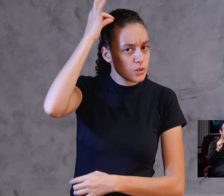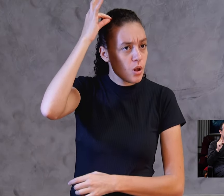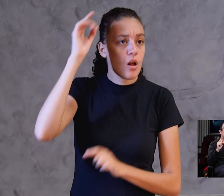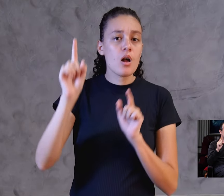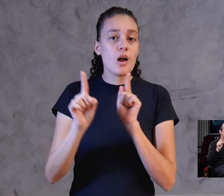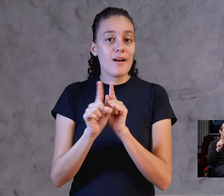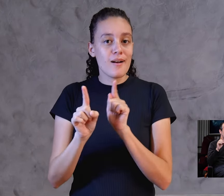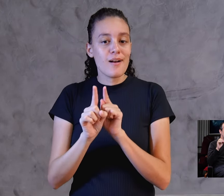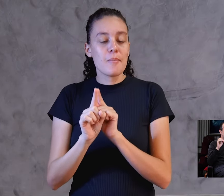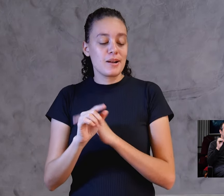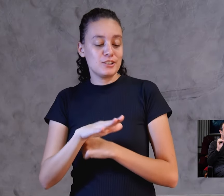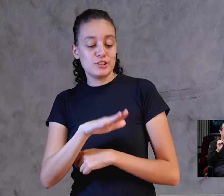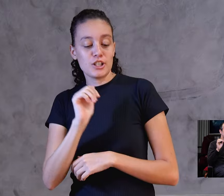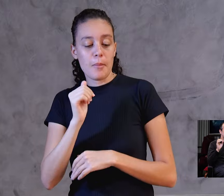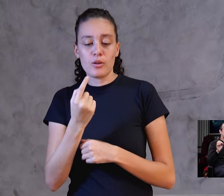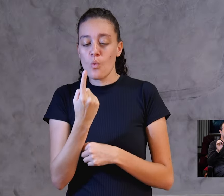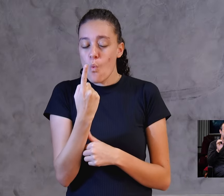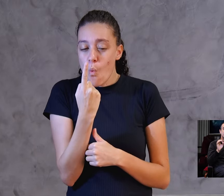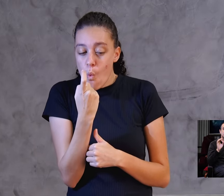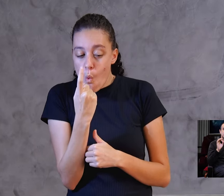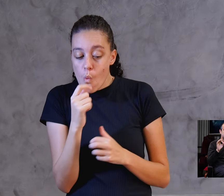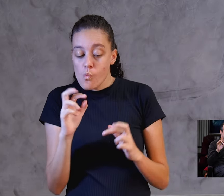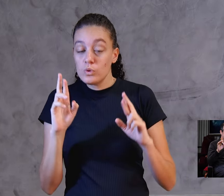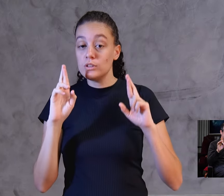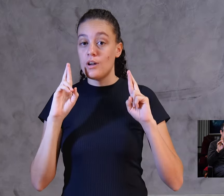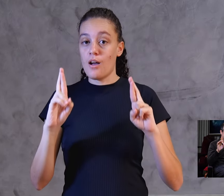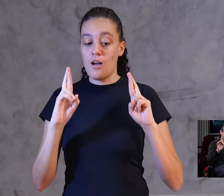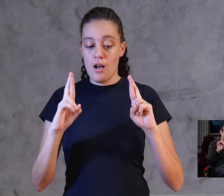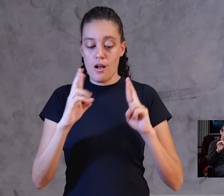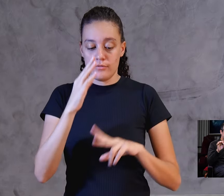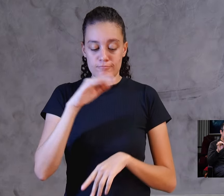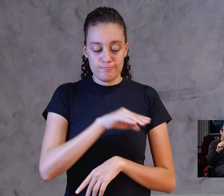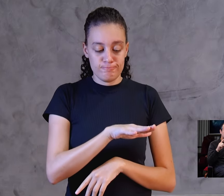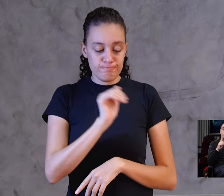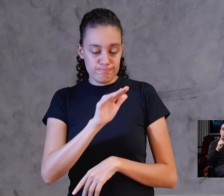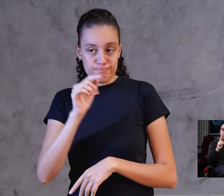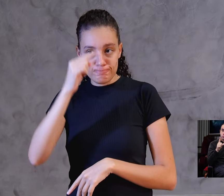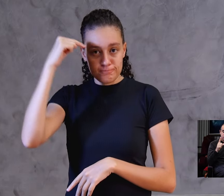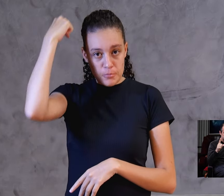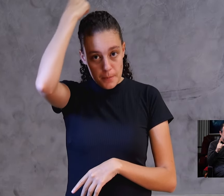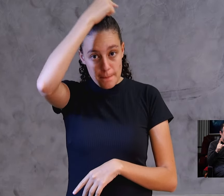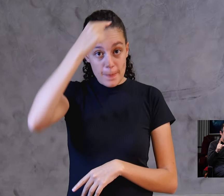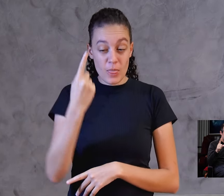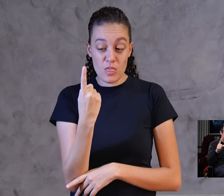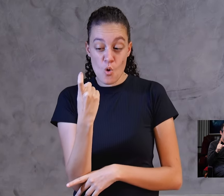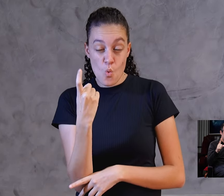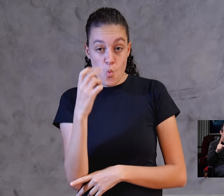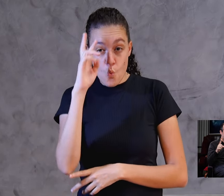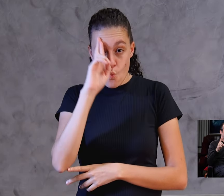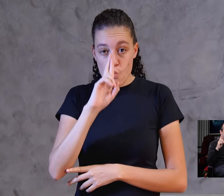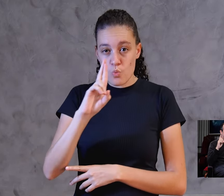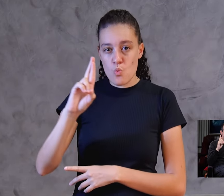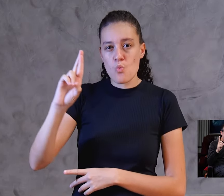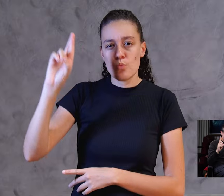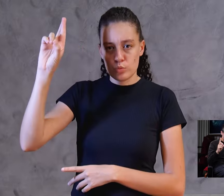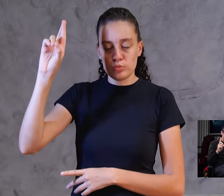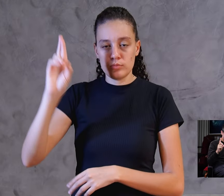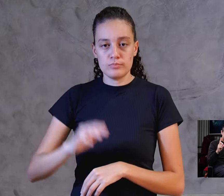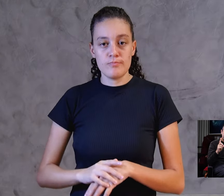chamado em uma só esperança da vossa vocação. Um só Senhor, uma só fé,